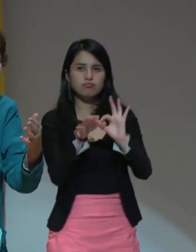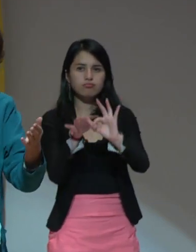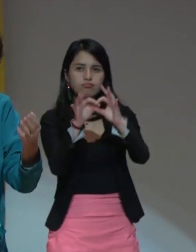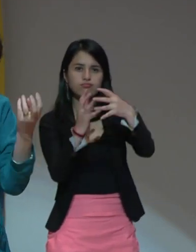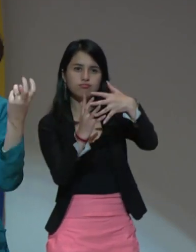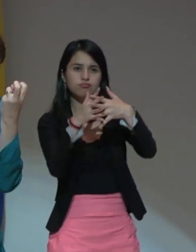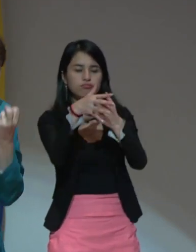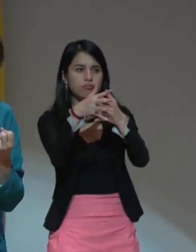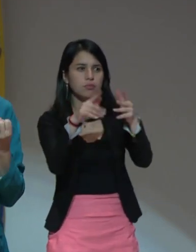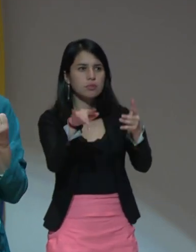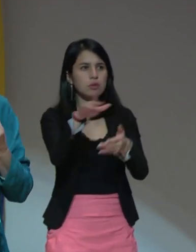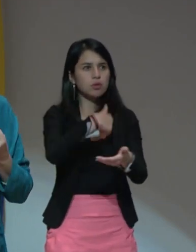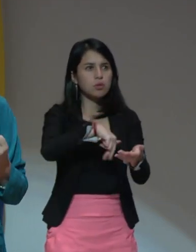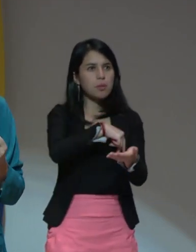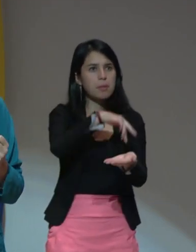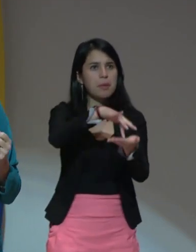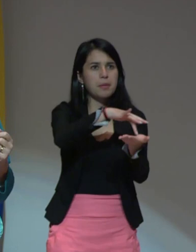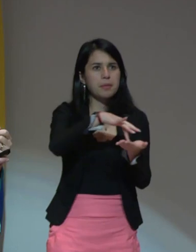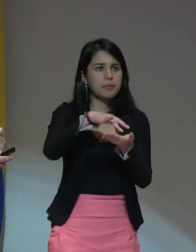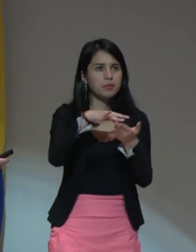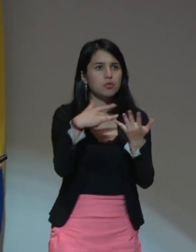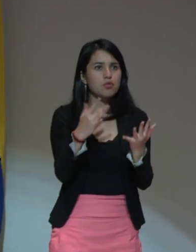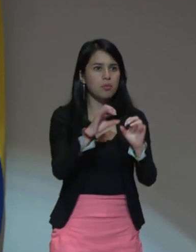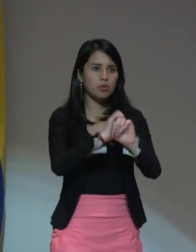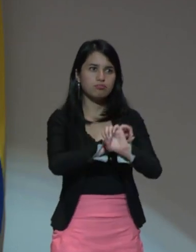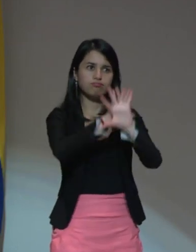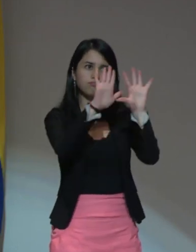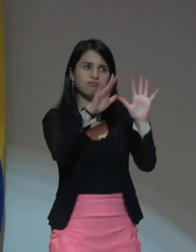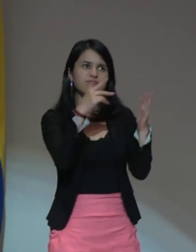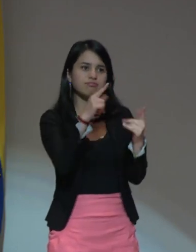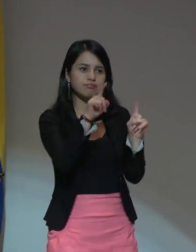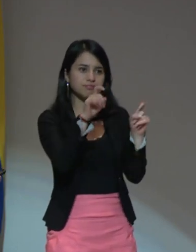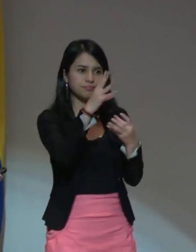participar en la clarificación de valores.